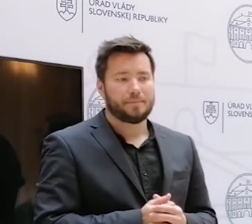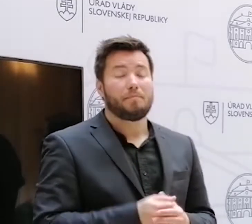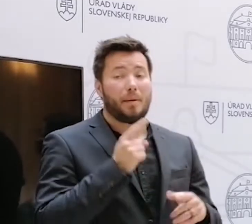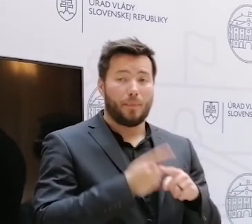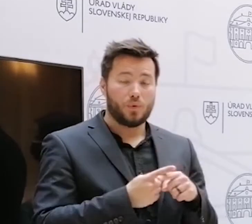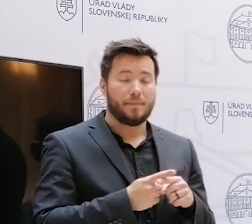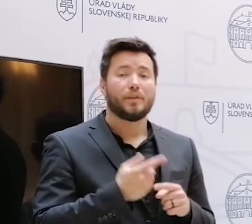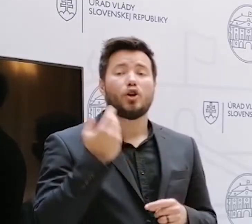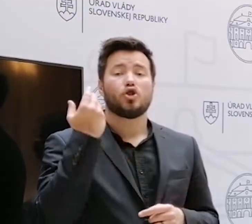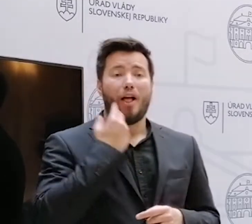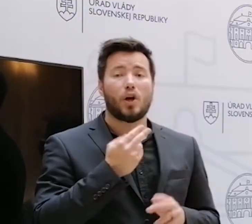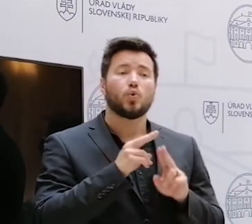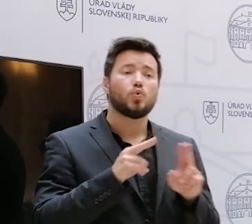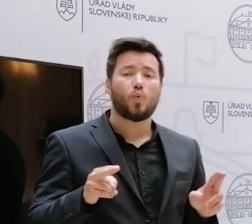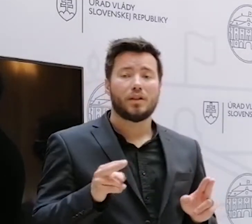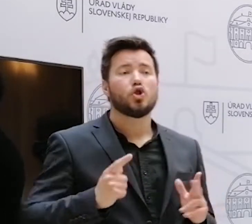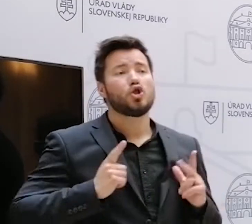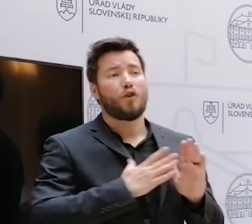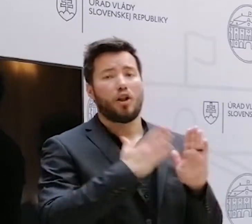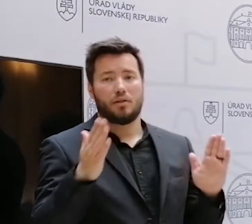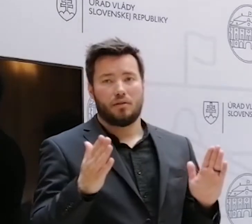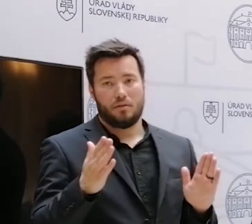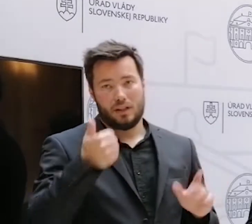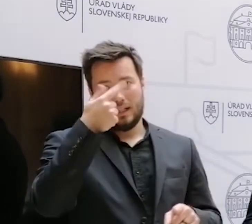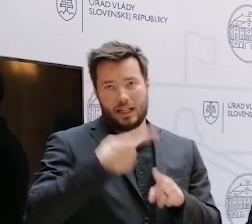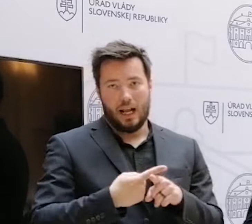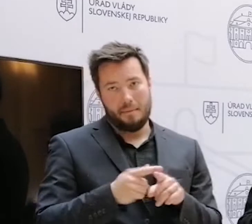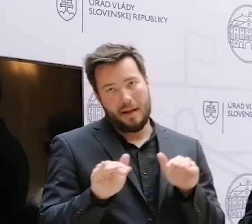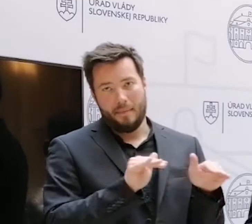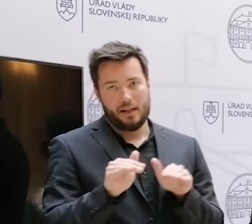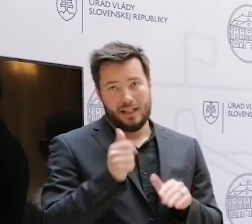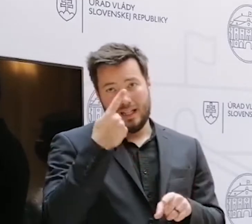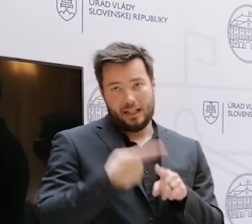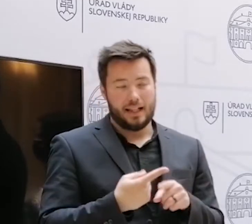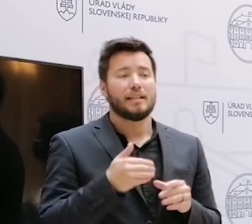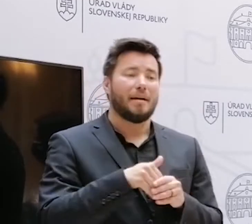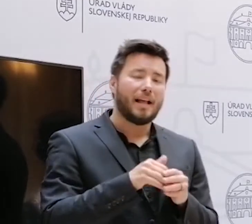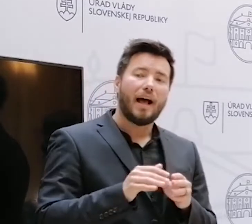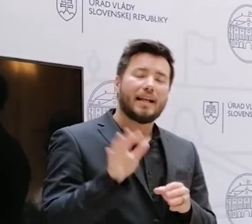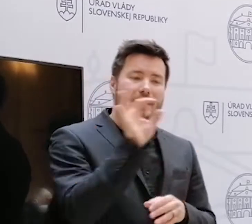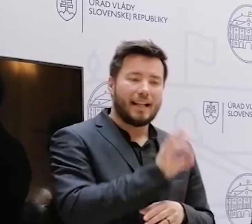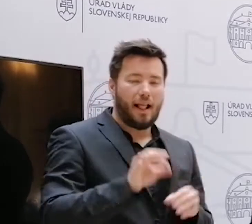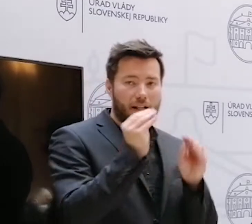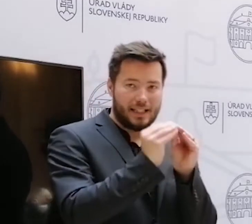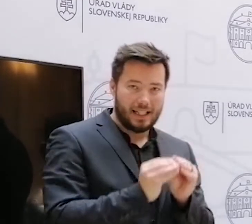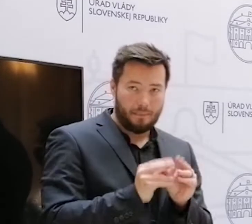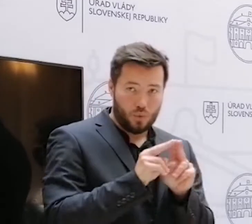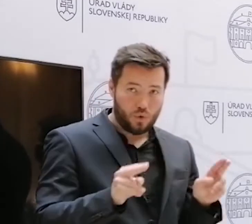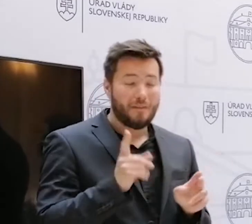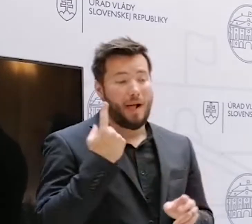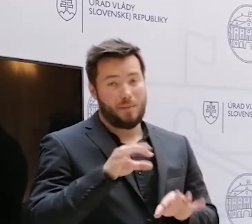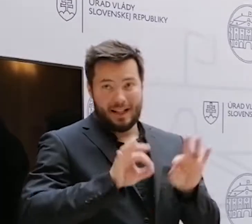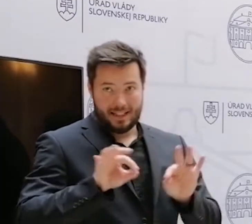človek na súd ide v priemere naozaj raz za život. To znamená, treba nastaviť celú sústavu súdov tak, aby keď tam človek musí